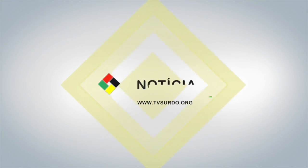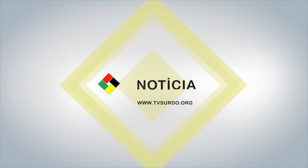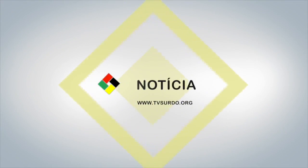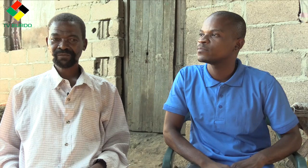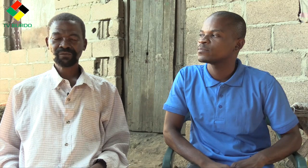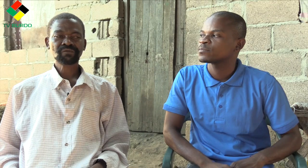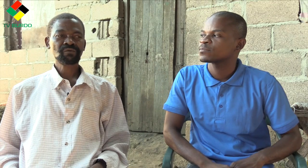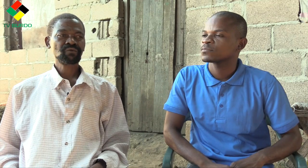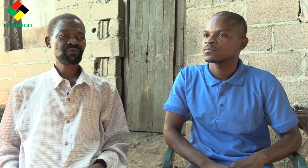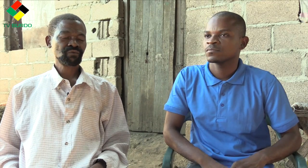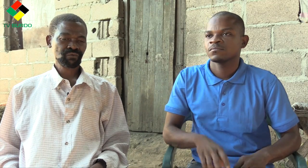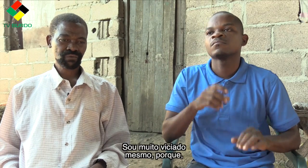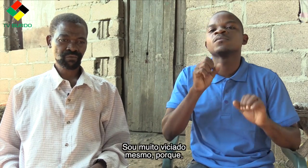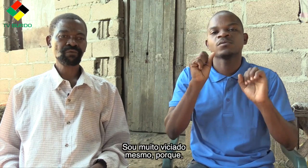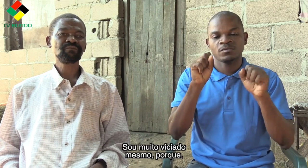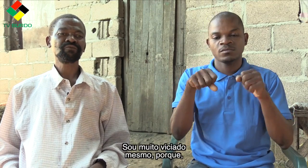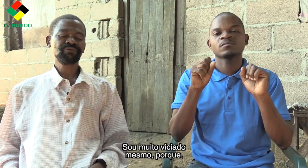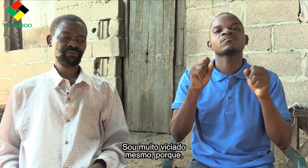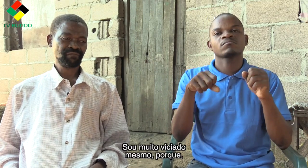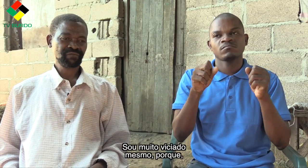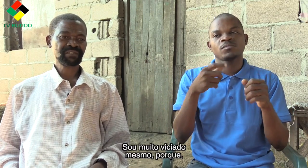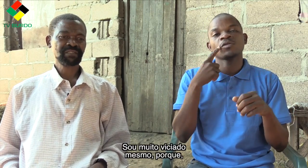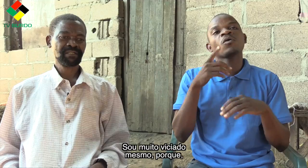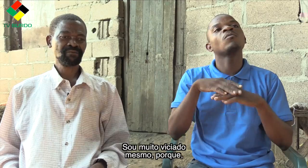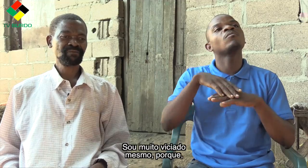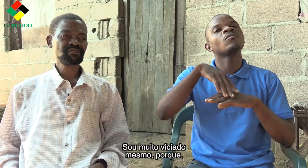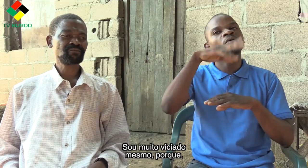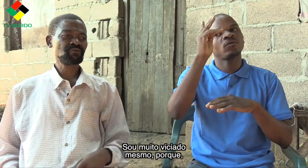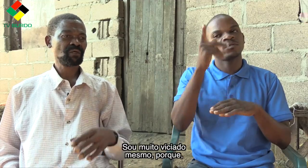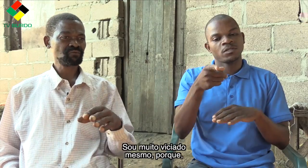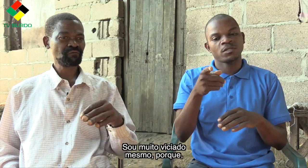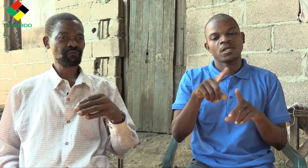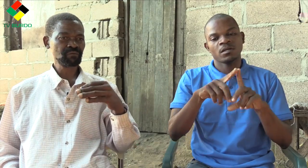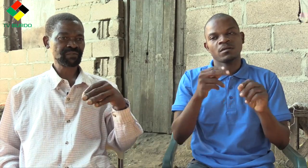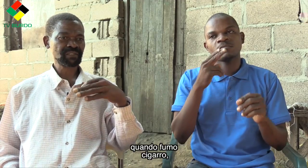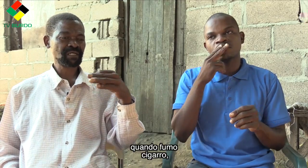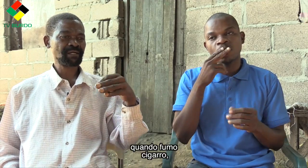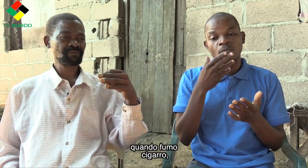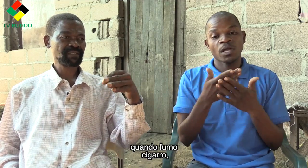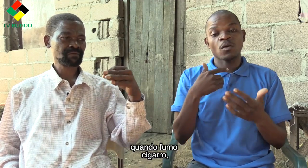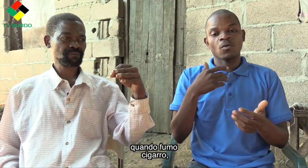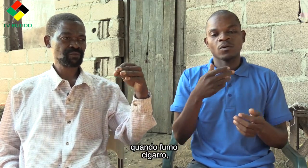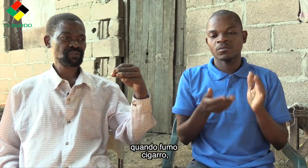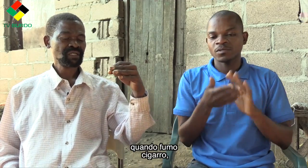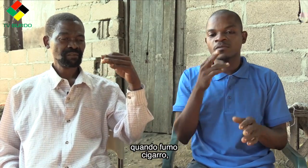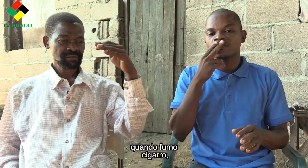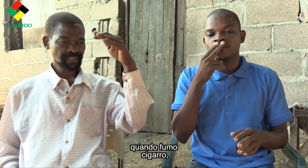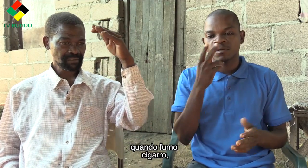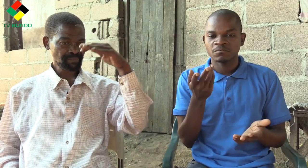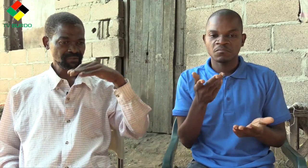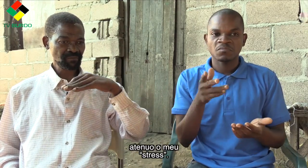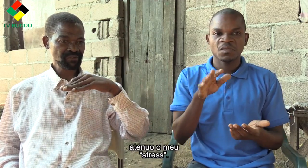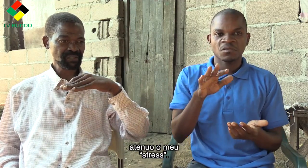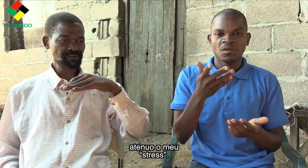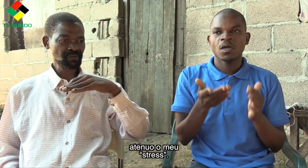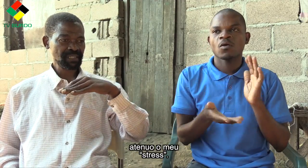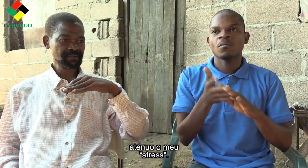Sou, sou, sou muito viciado mesmo. Quando fumo um cigarro, mais ou menos, tenta mais ou menos atinuar